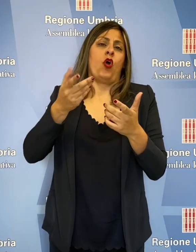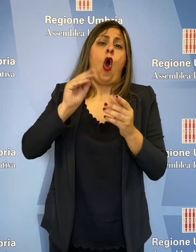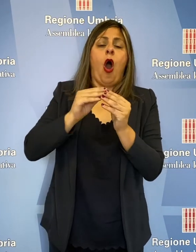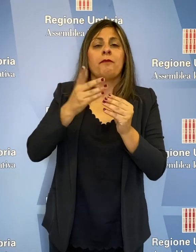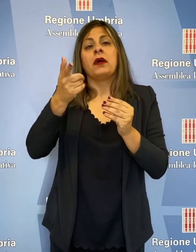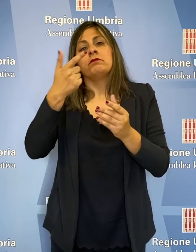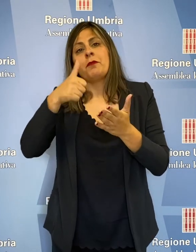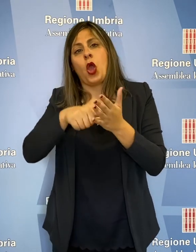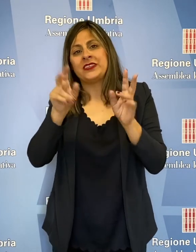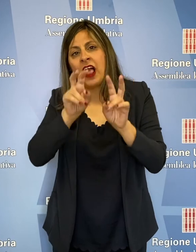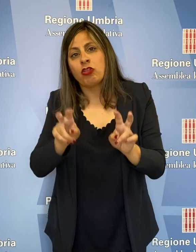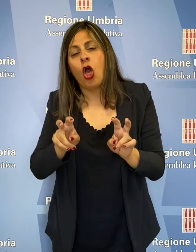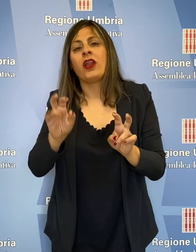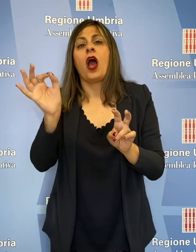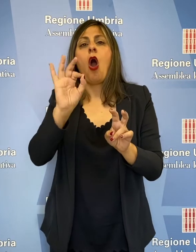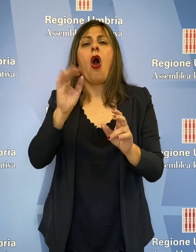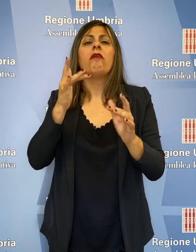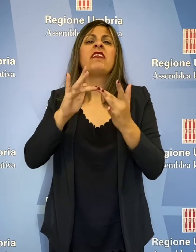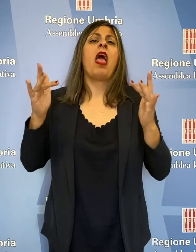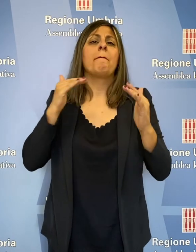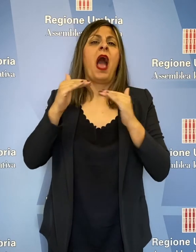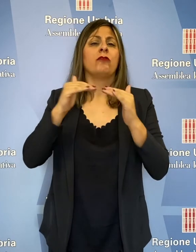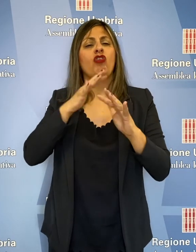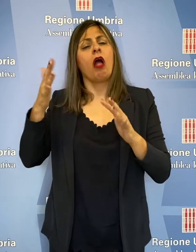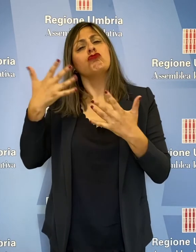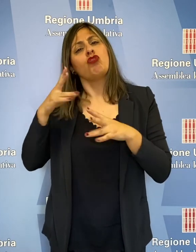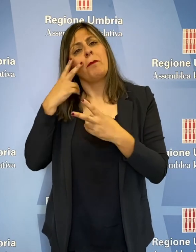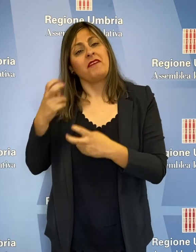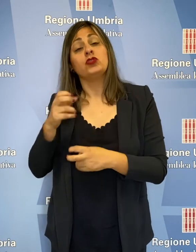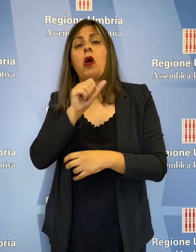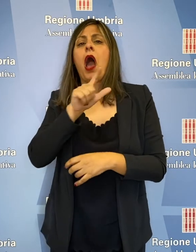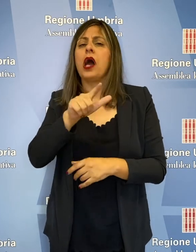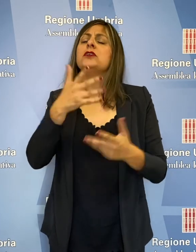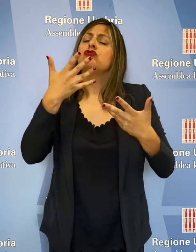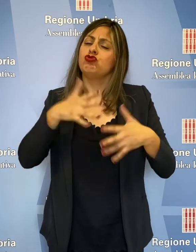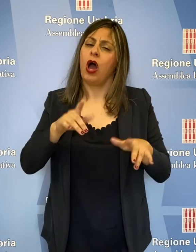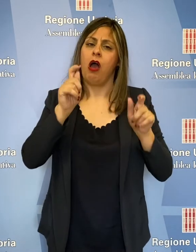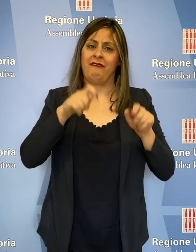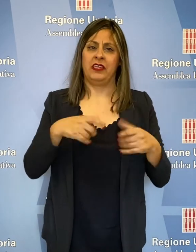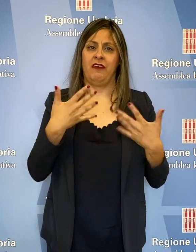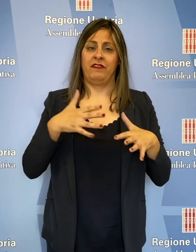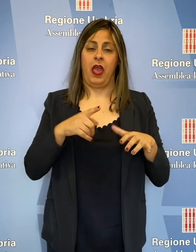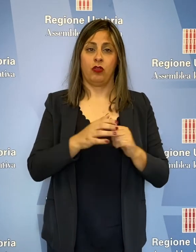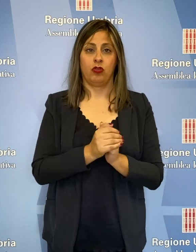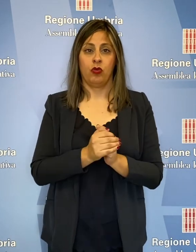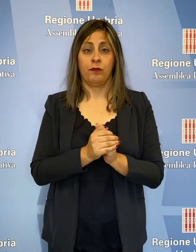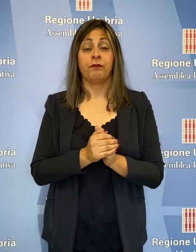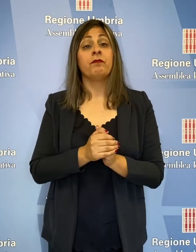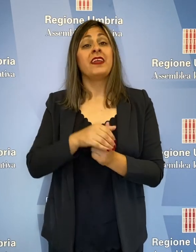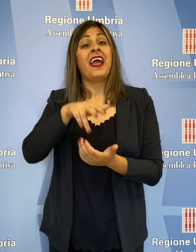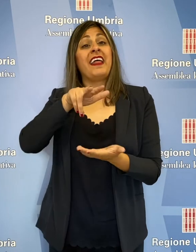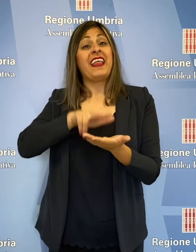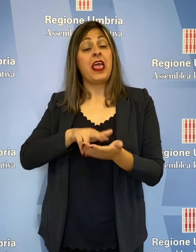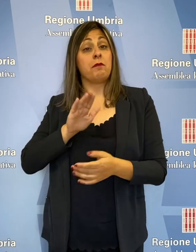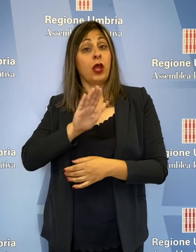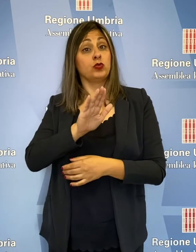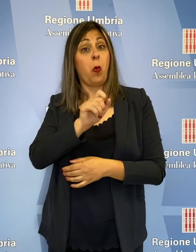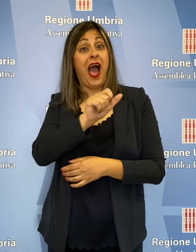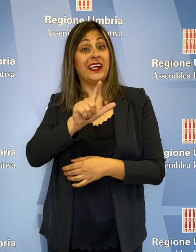e questo le ASL hanno attivate. In una propria delibera l'ASL 1 specifica che le prenotazioni possono essere telefoniche,